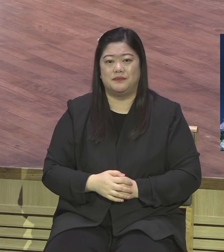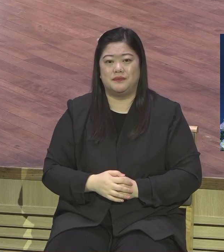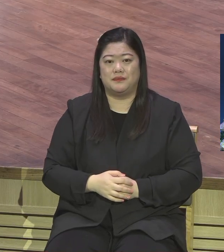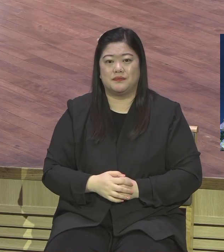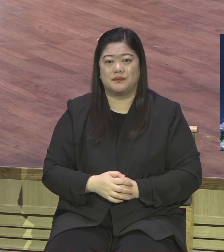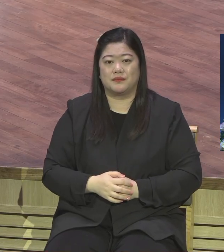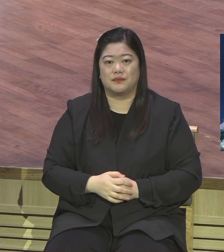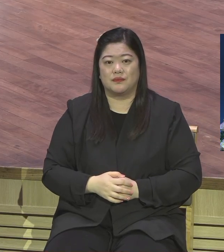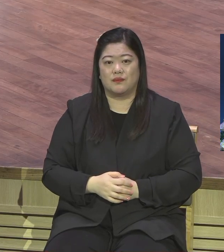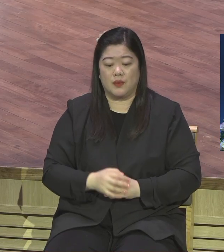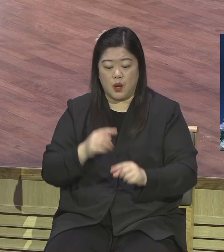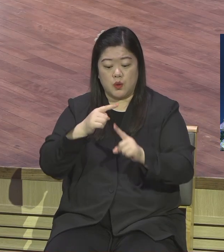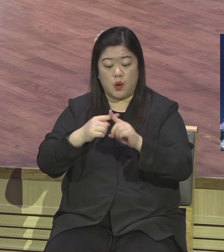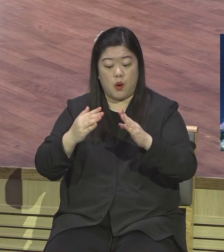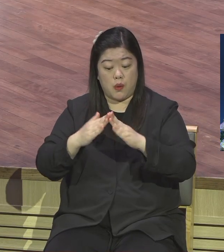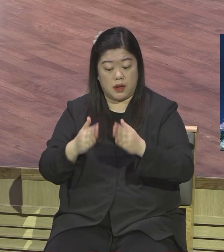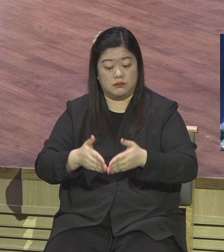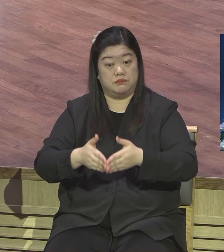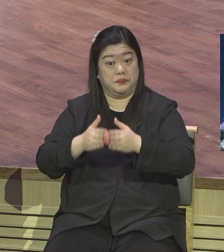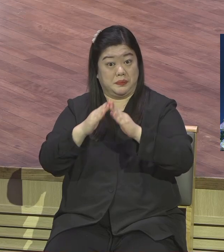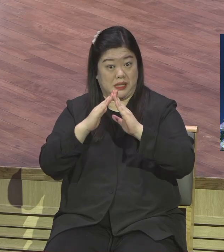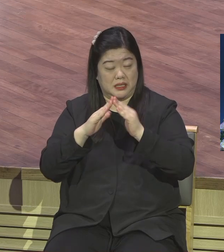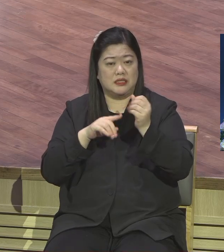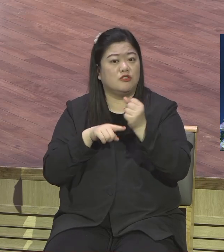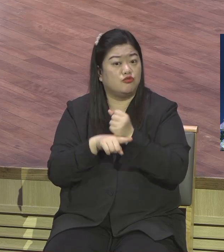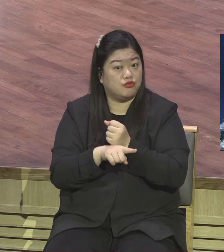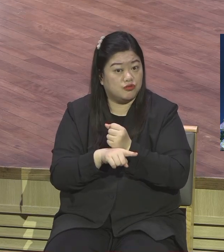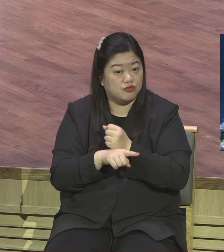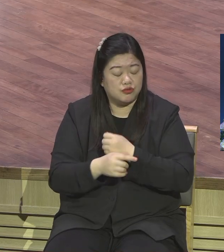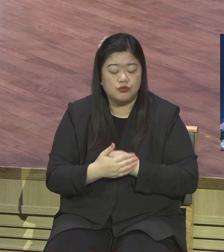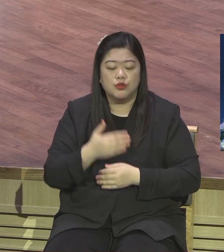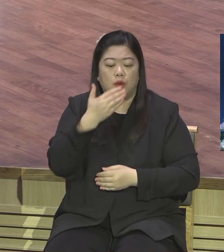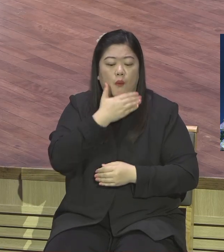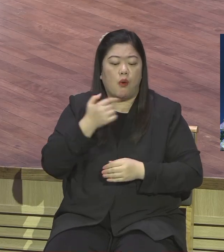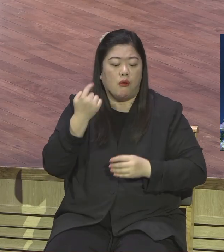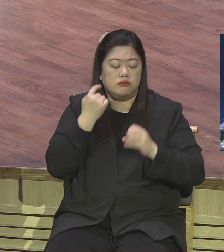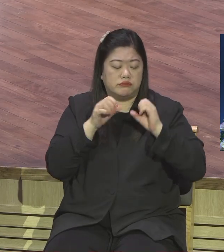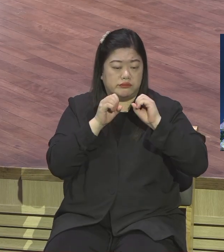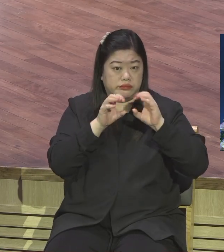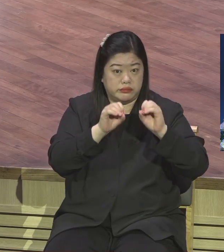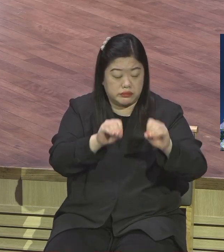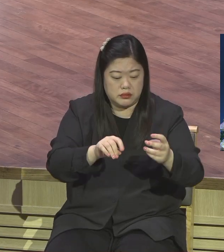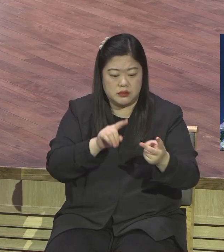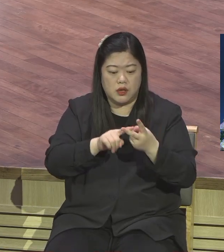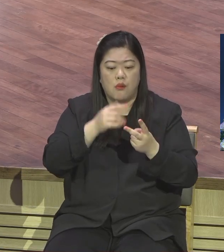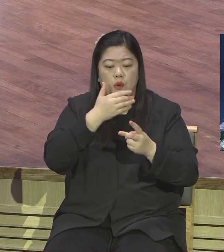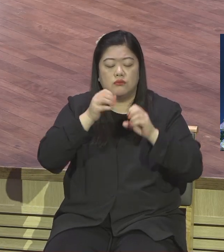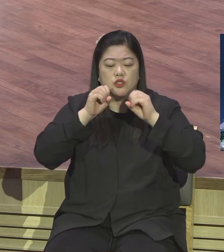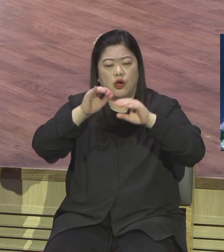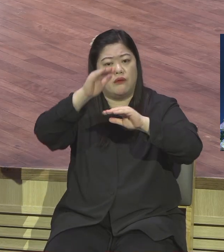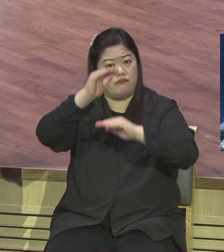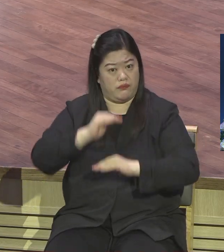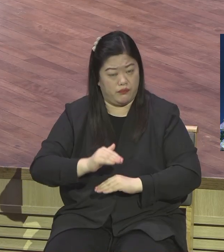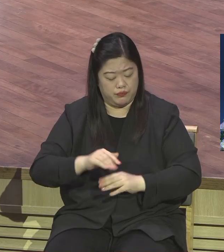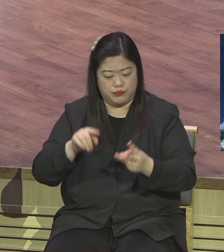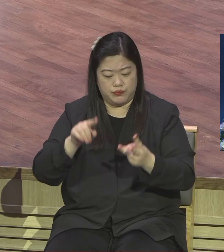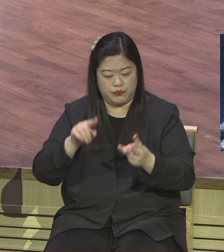이유도 여기 있어요 보금 콘텐츠 이 플랫폼으로 지역의 문화 허감 문화 허감 문화를 이